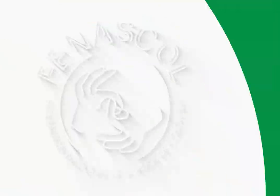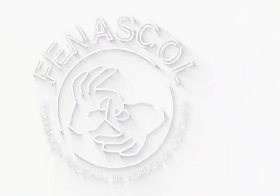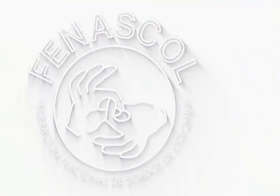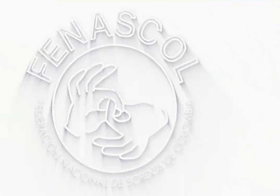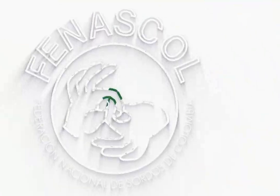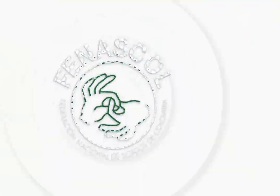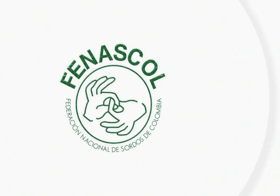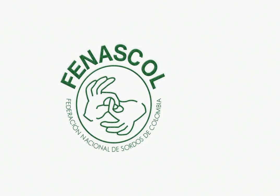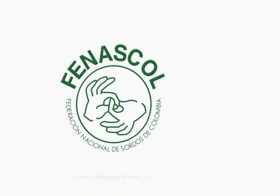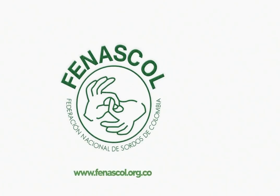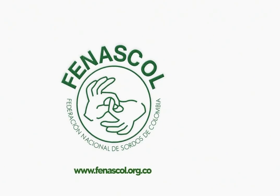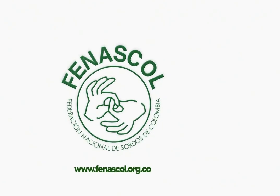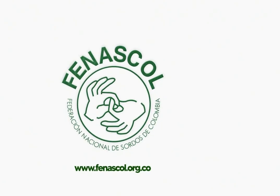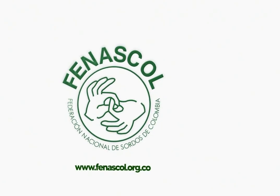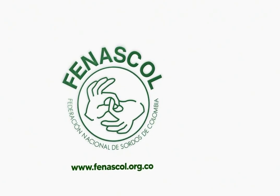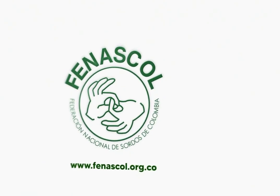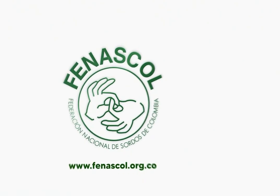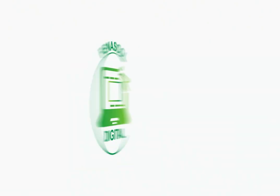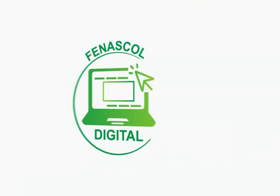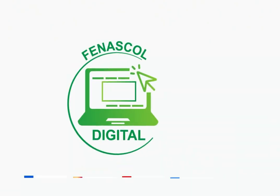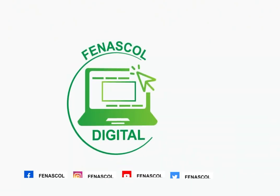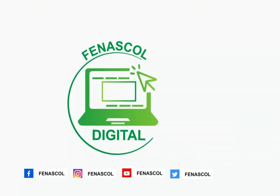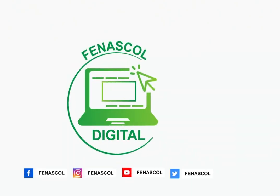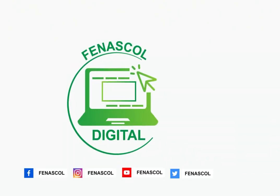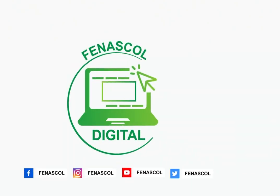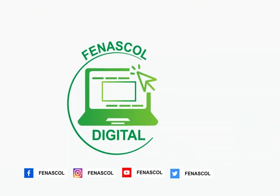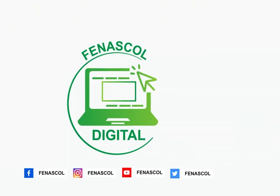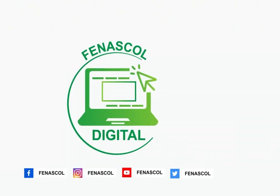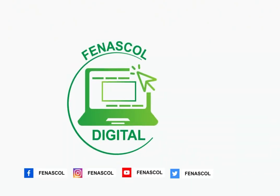La Ada. La Corre blockália. La Péritizada. Cherестitos, Directiva CM'll. laral. La Gracias.